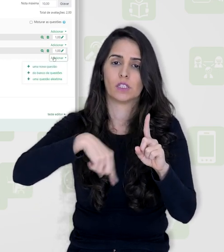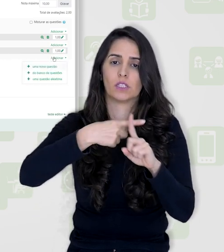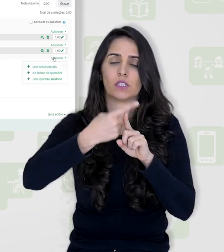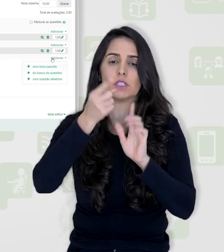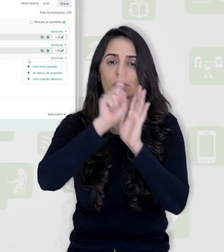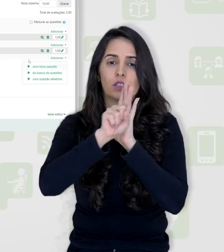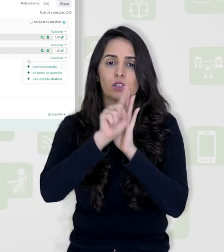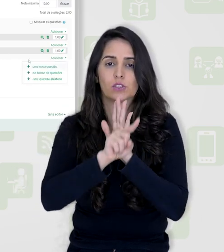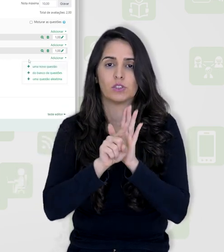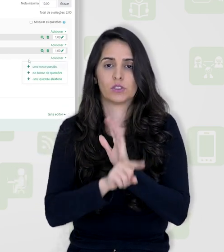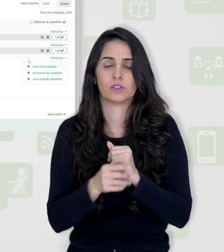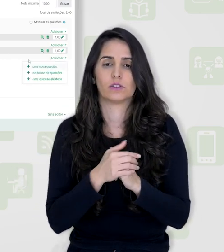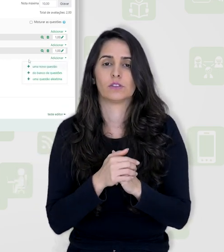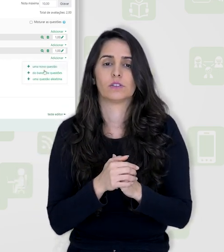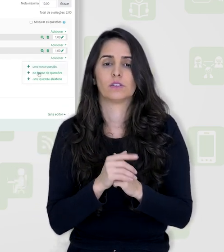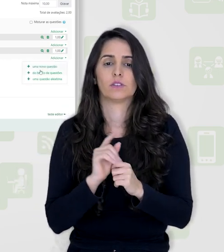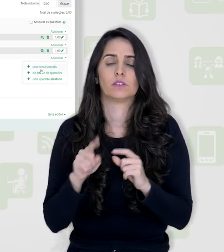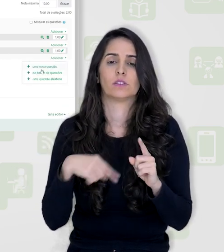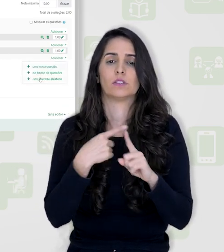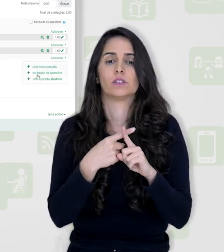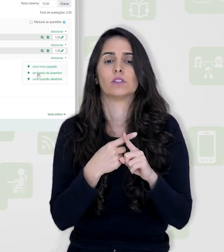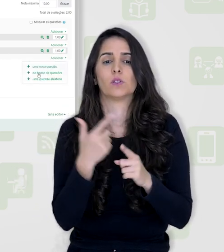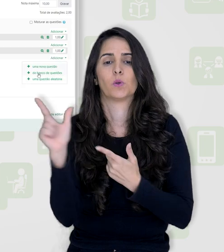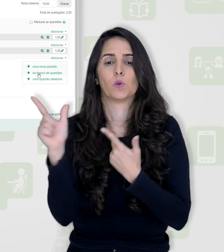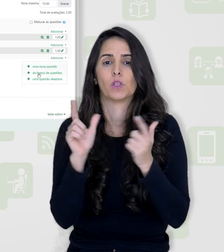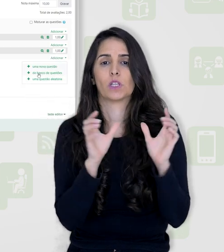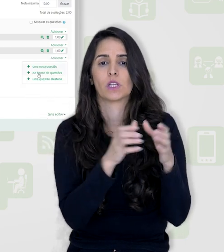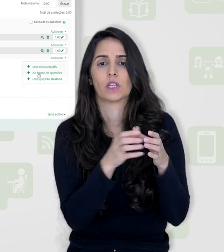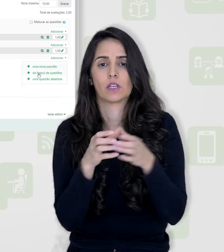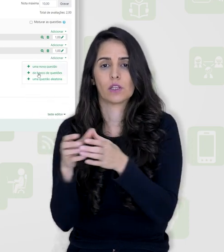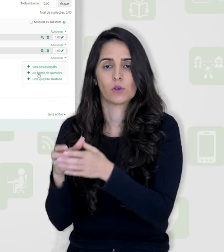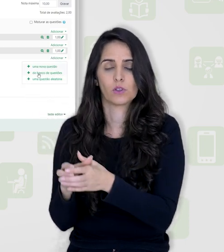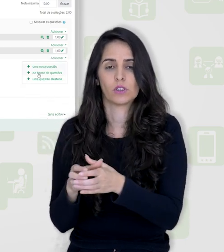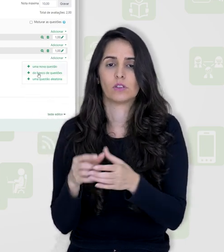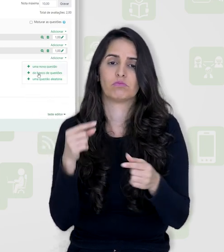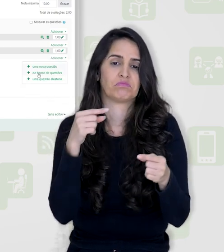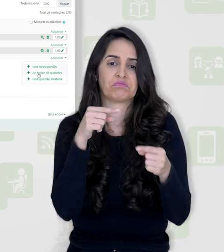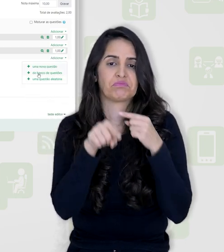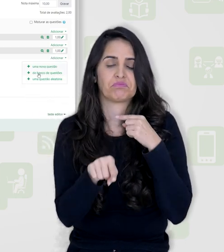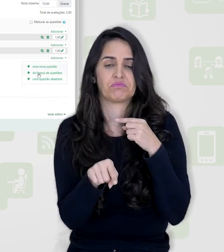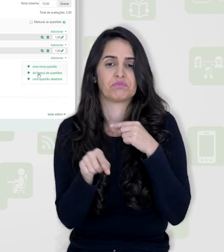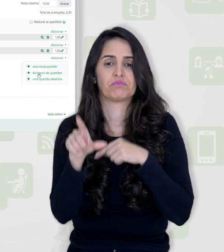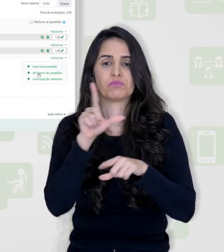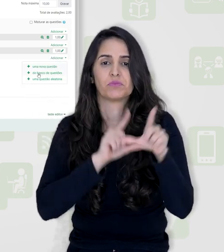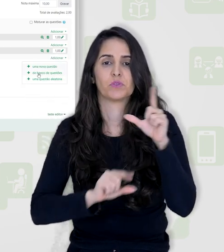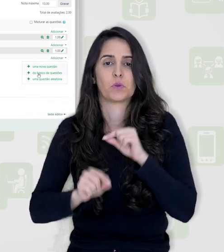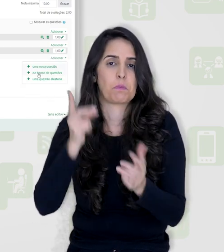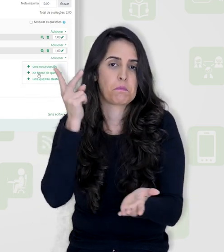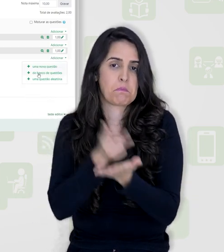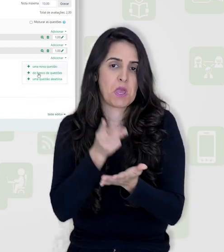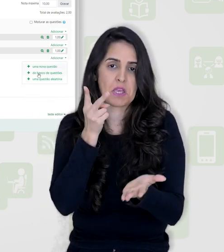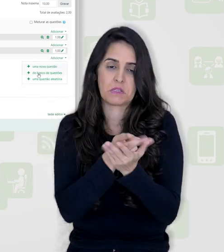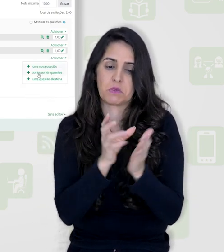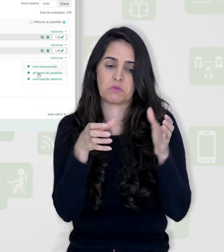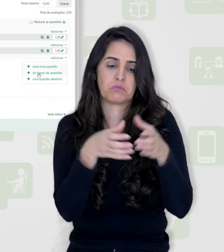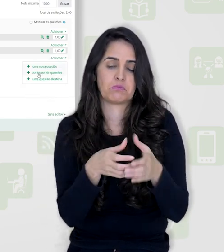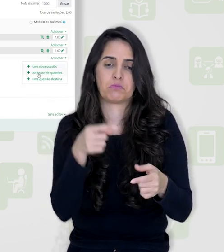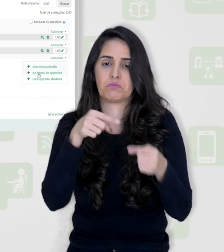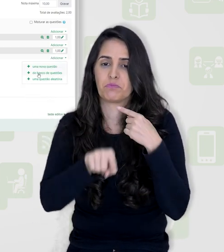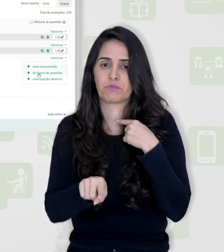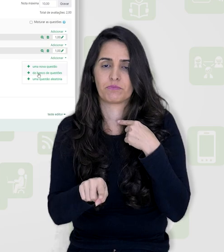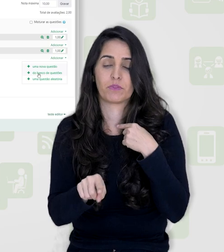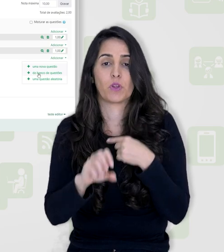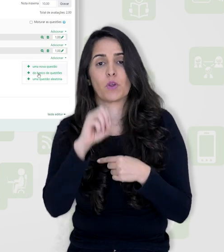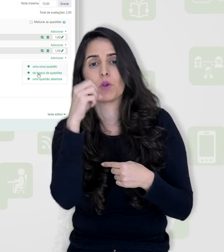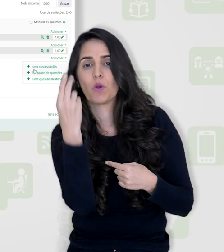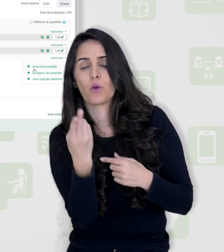questões neste questionário. Questões de uma outra categoria, porque não faz sentido eu escolher da mesma